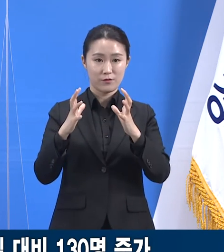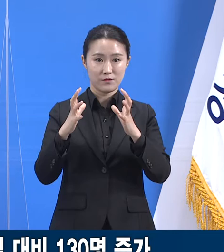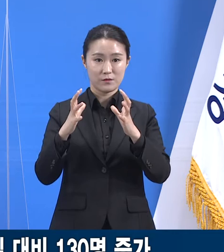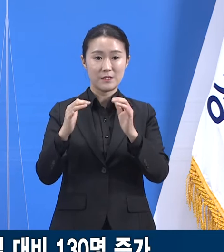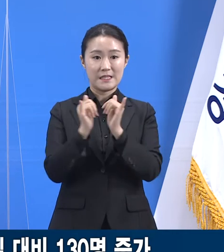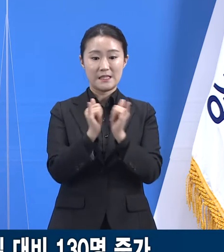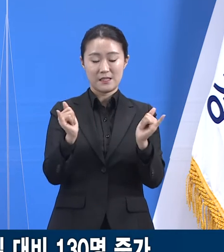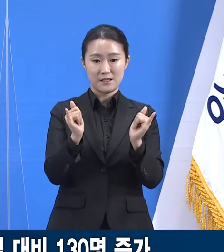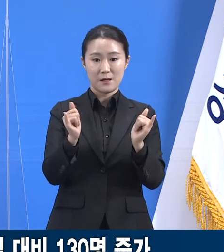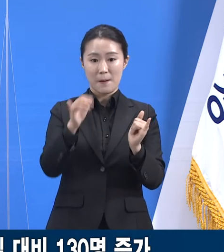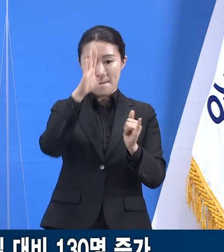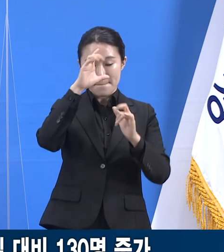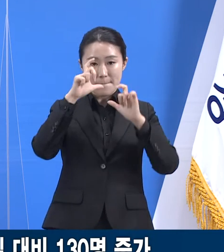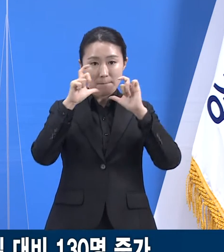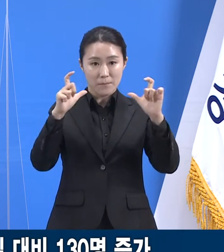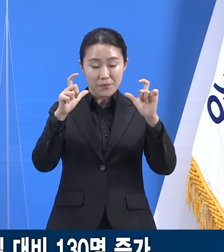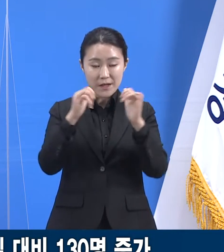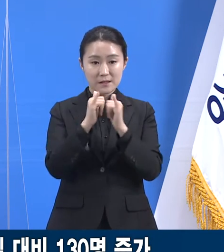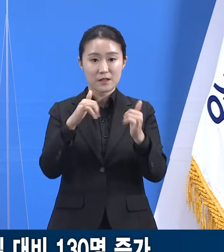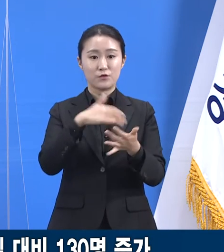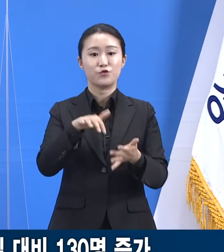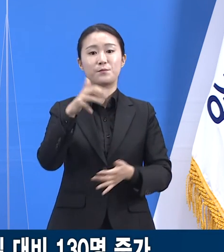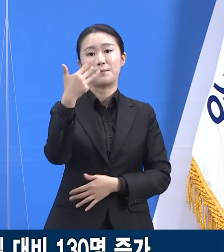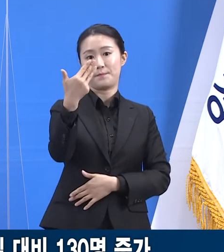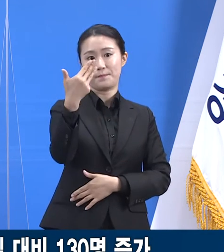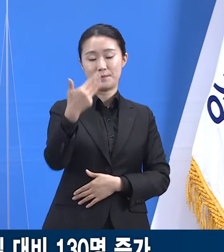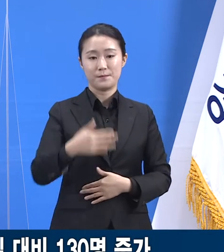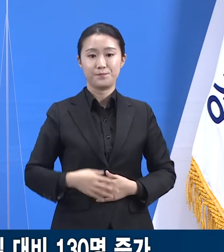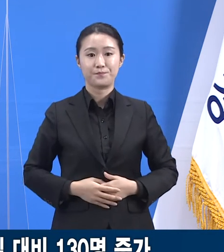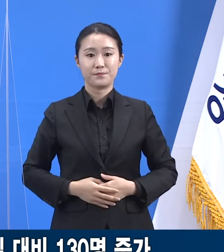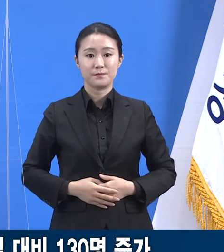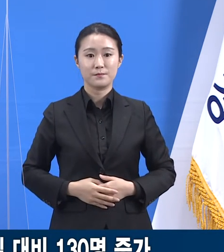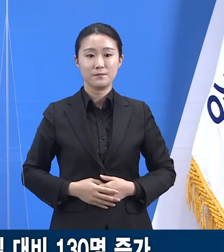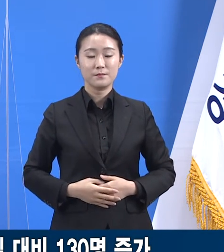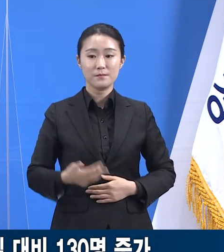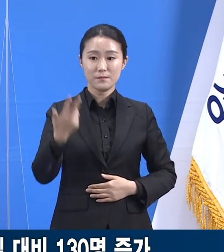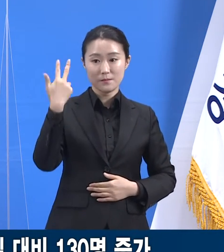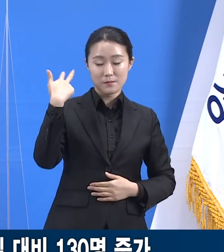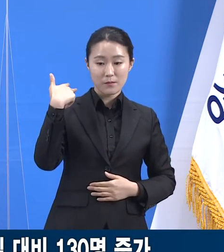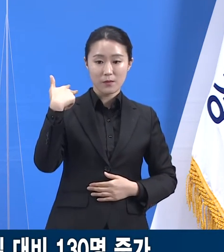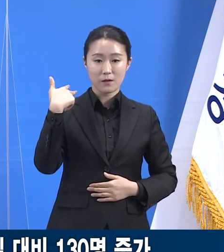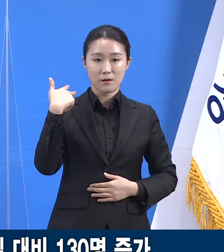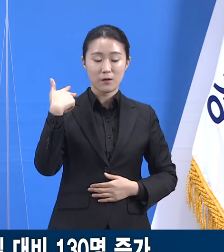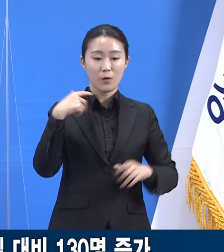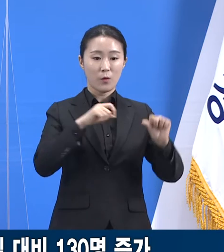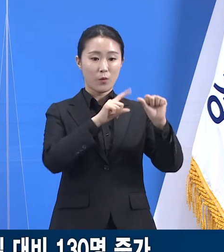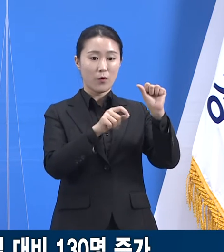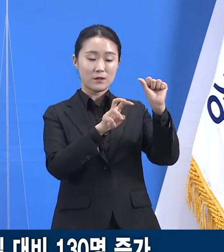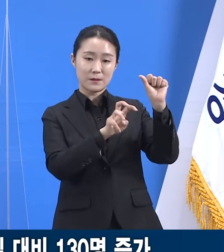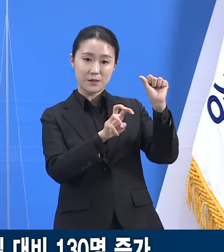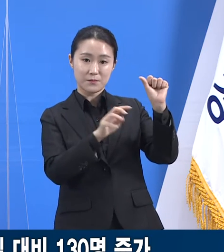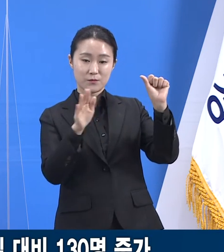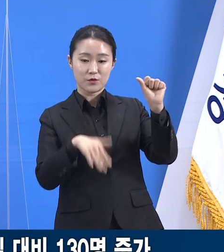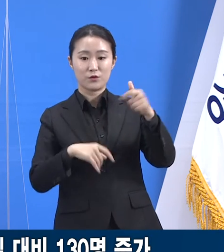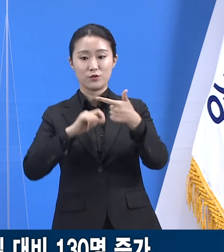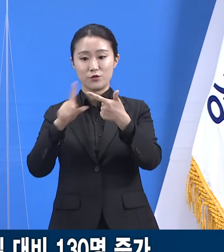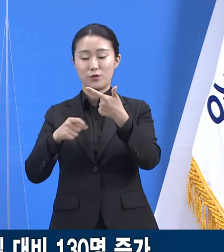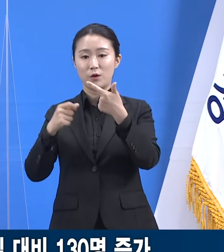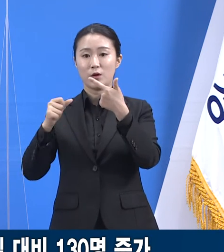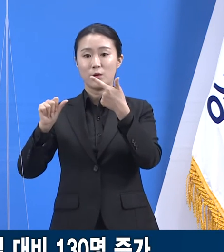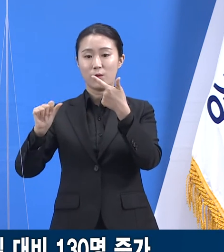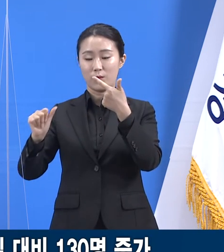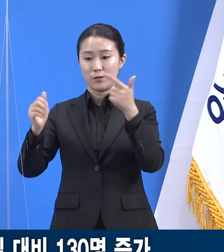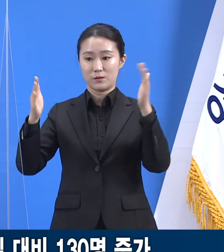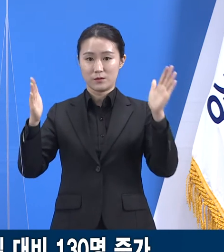8명입니다. 지난 5월 30일부터 6월 5일까지 한 주간 발생한 일평균